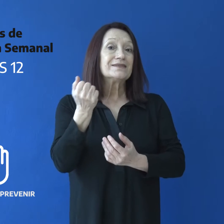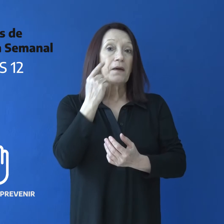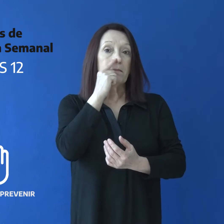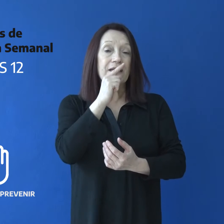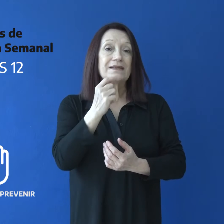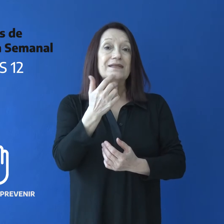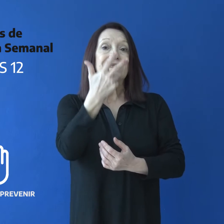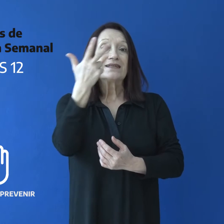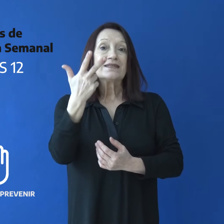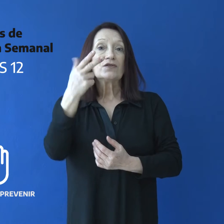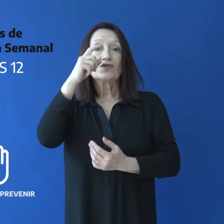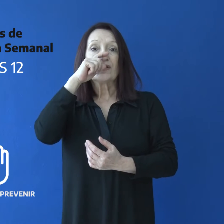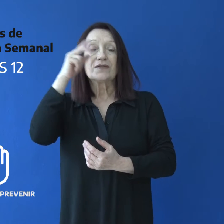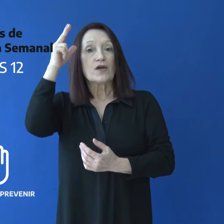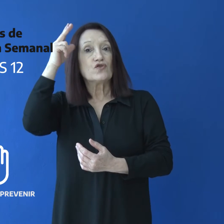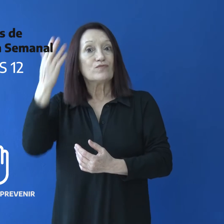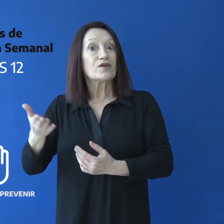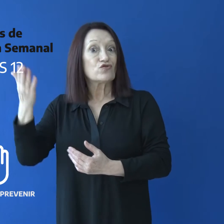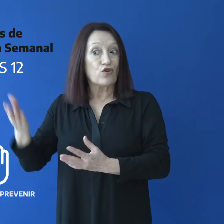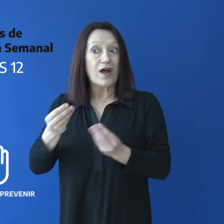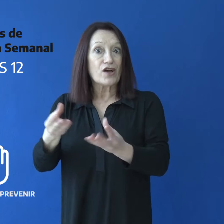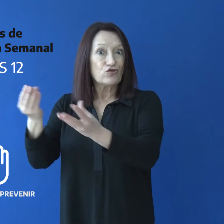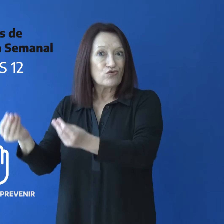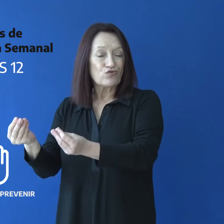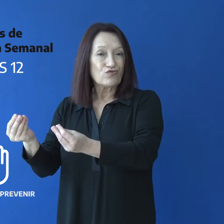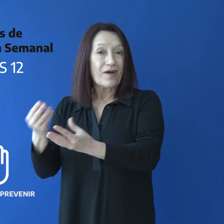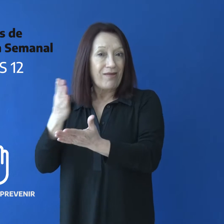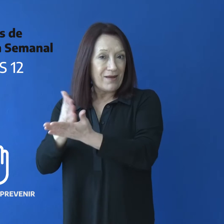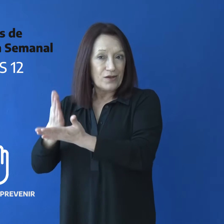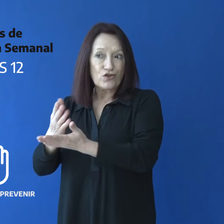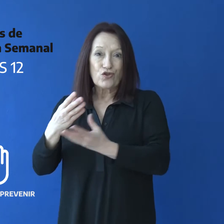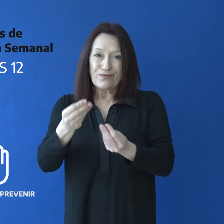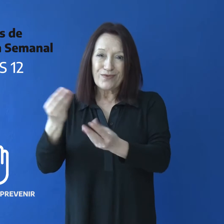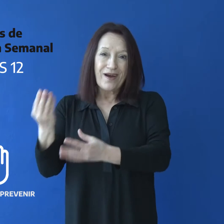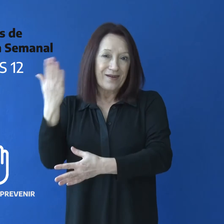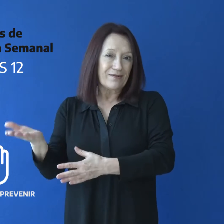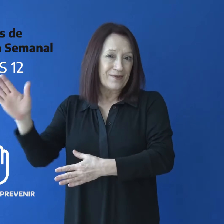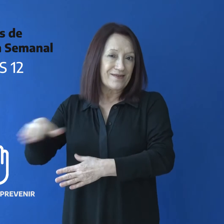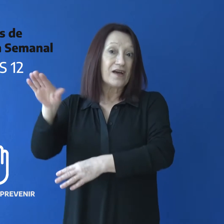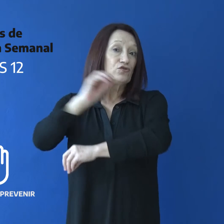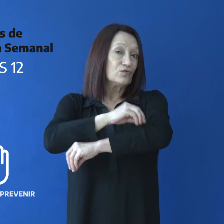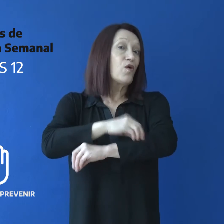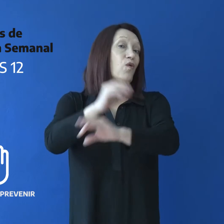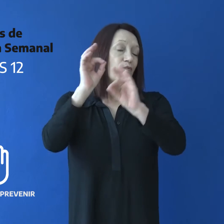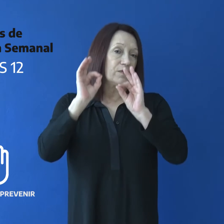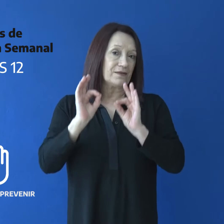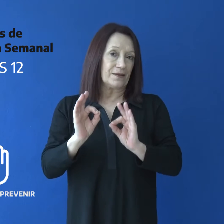6.378 titulares de derecho de toda la provincia. De esta manera,